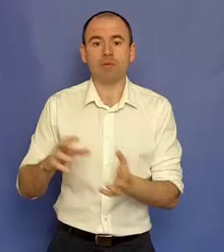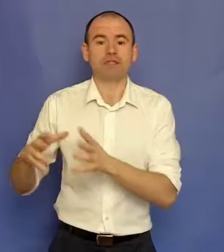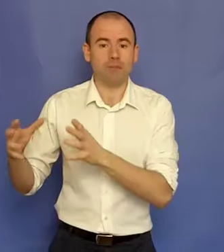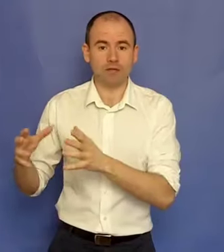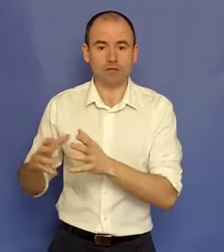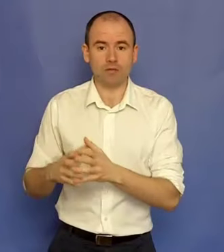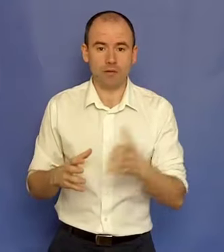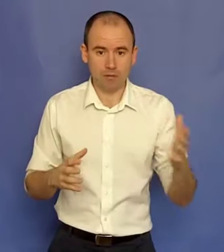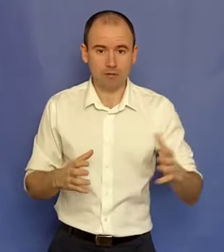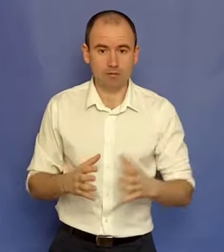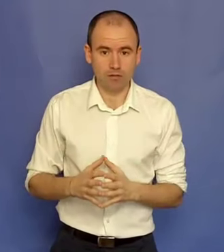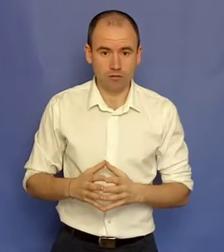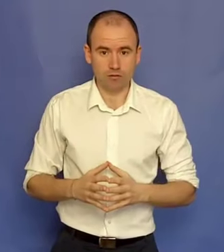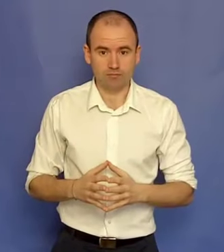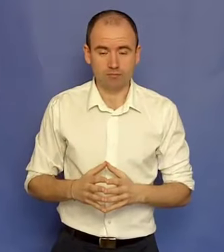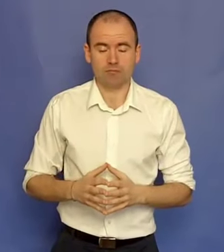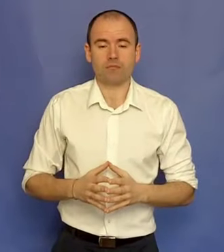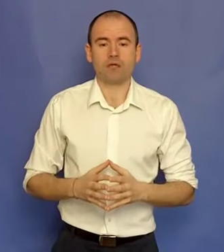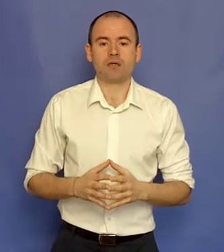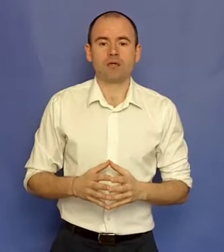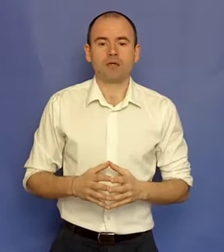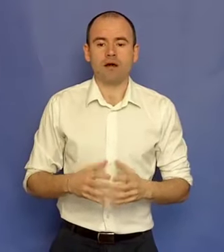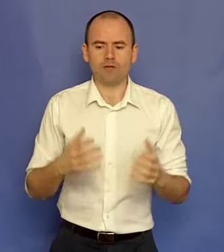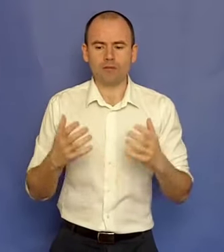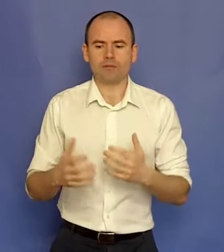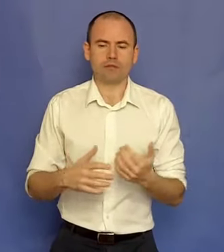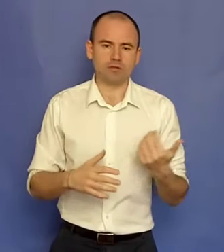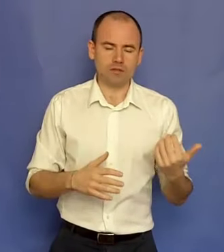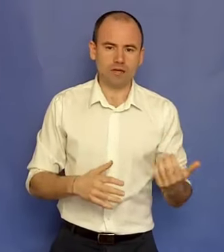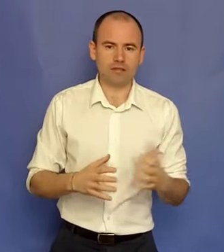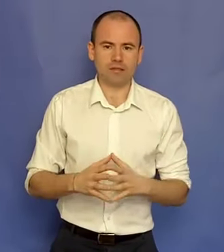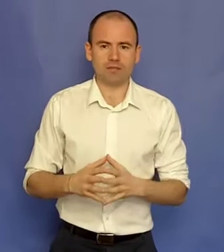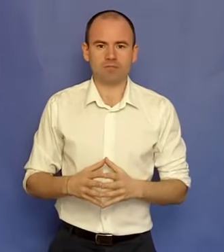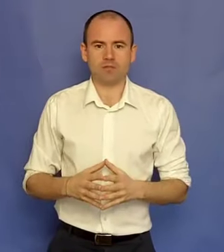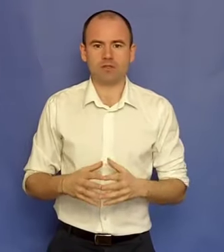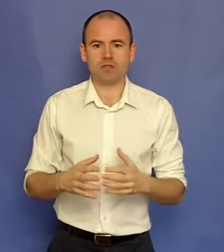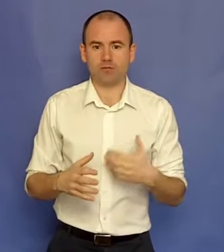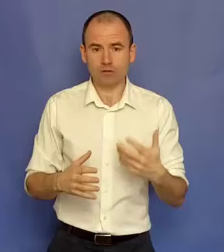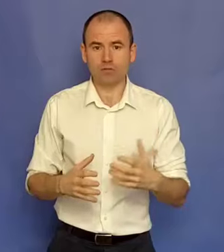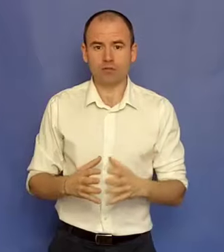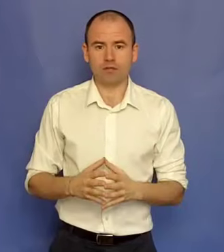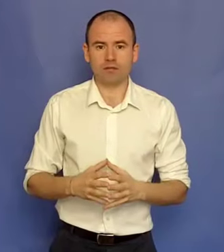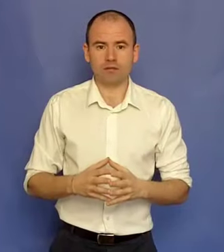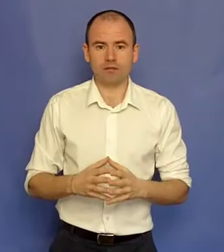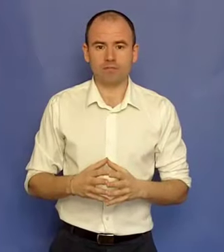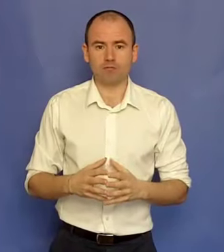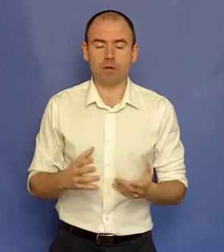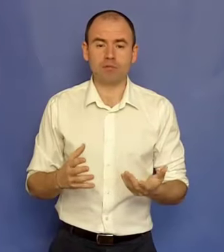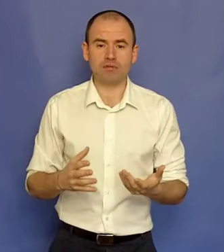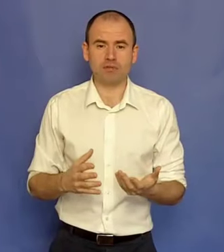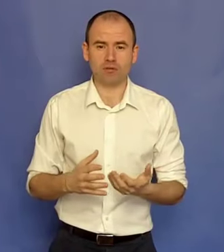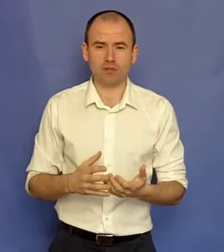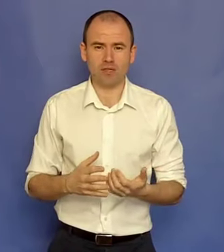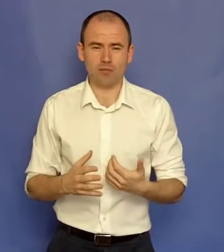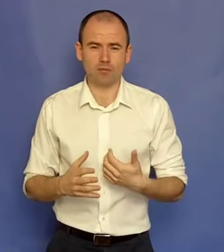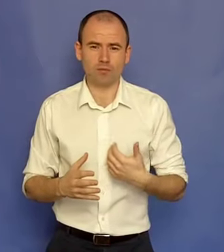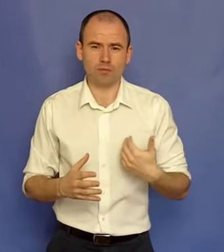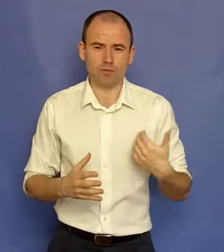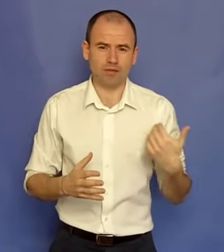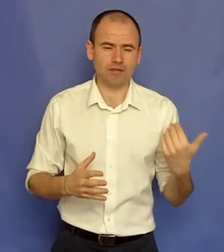părți 4, partea cu sexul. Am vorbit despre sexualitate, de ce este foarte important să nu mai privim sexualitate ca pe un subiect